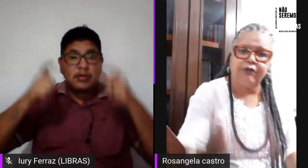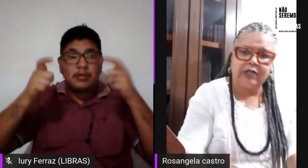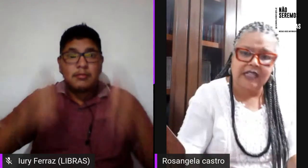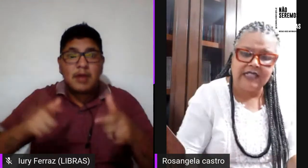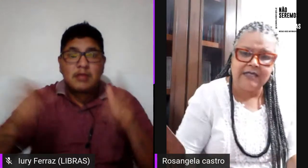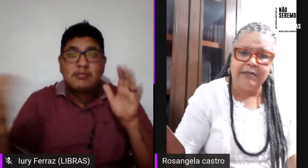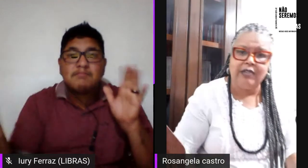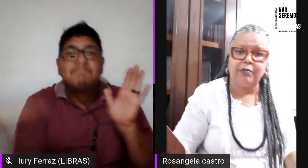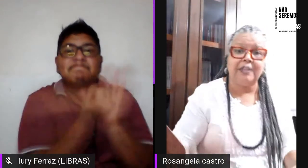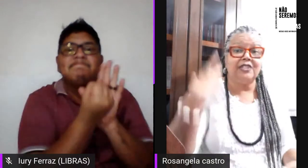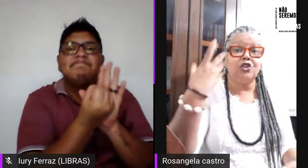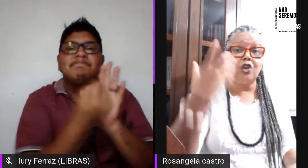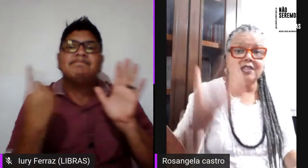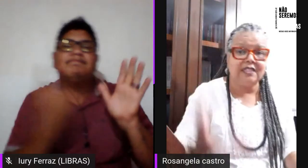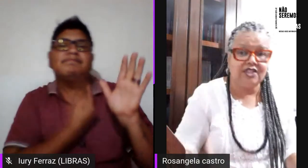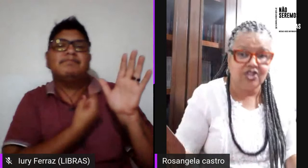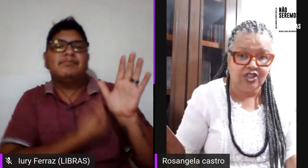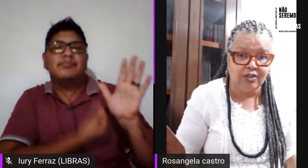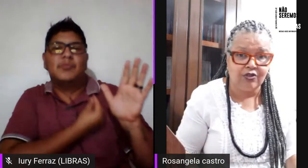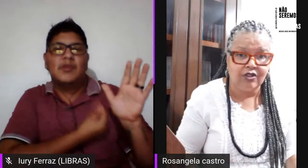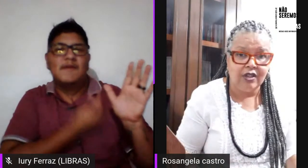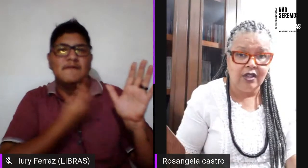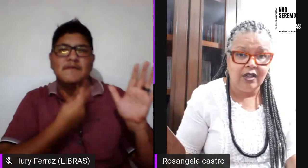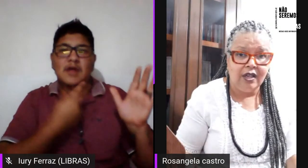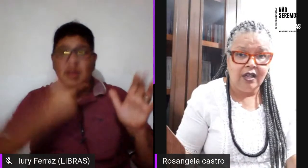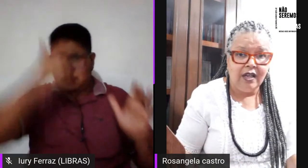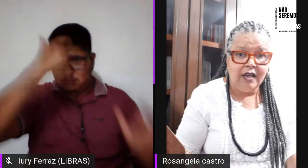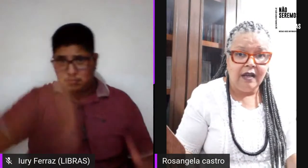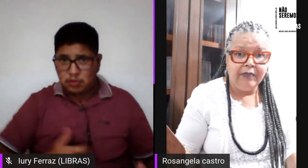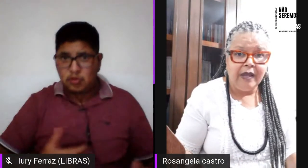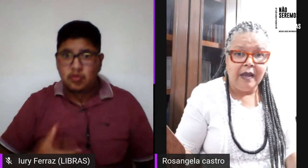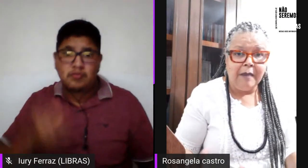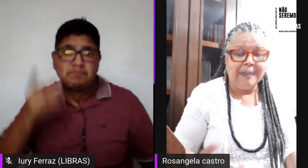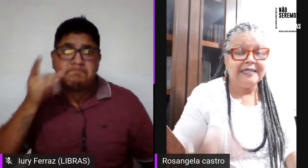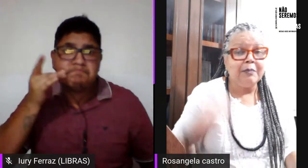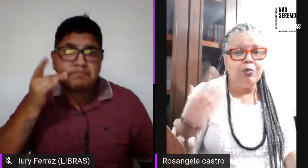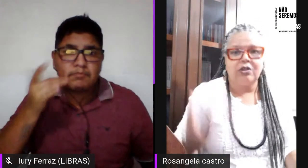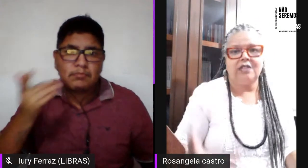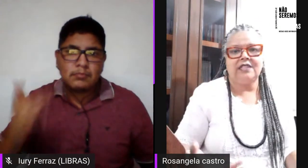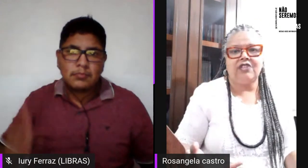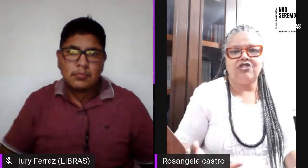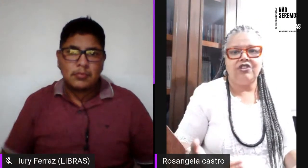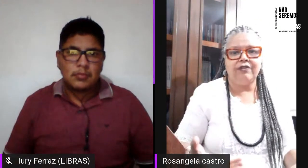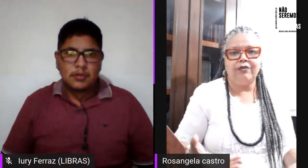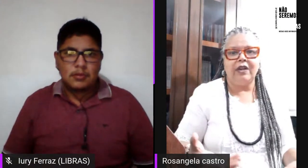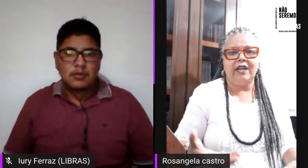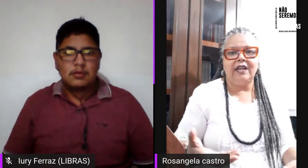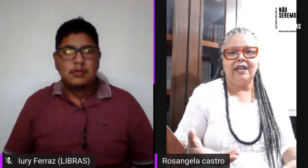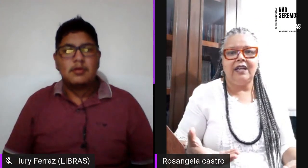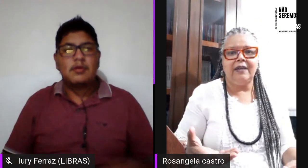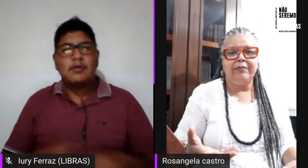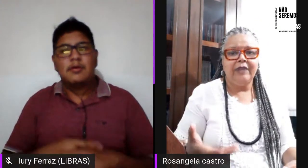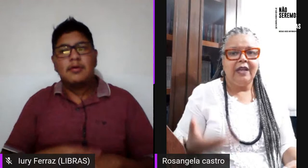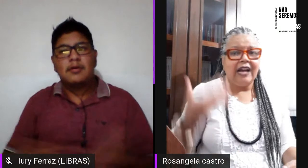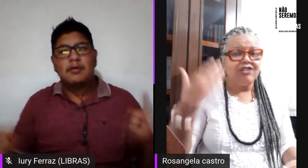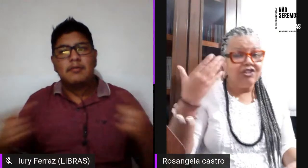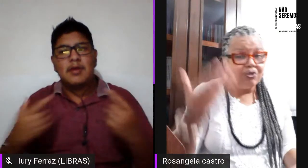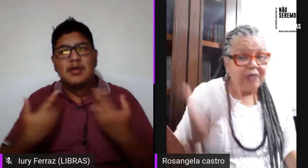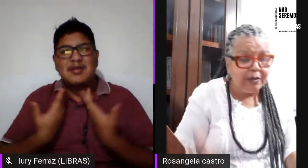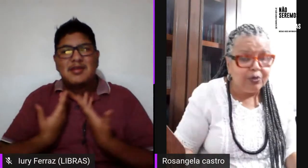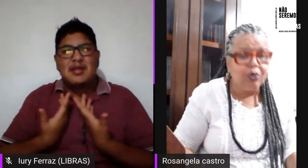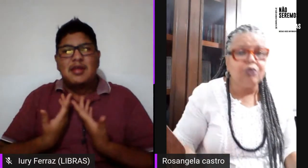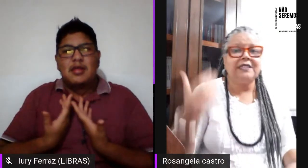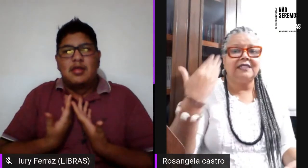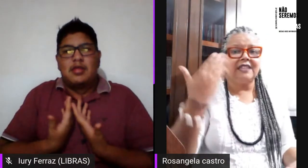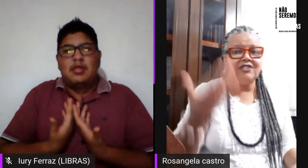marcar o nosso fortalecimento para dizer nós existimos mas é muito cansativo a